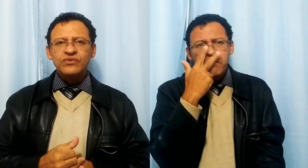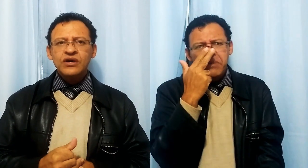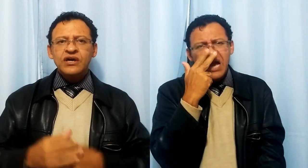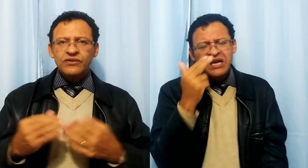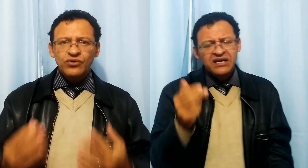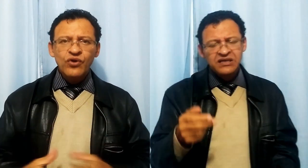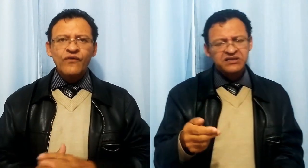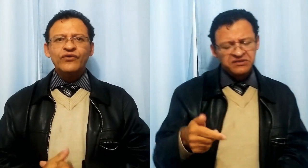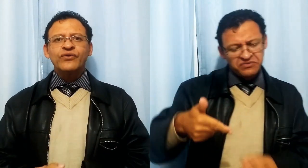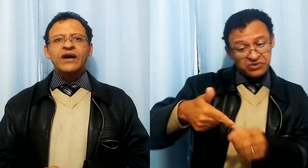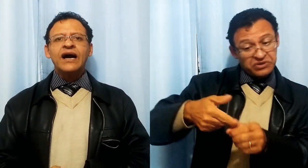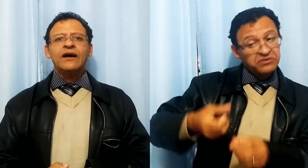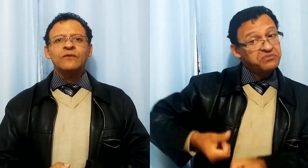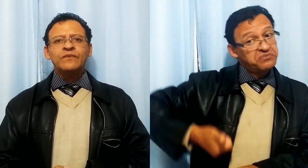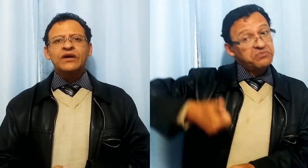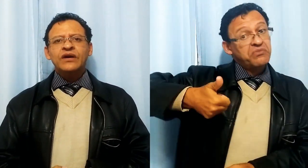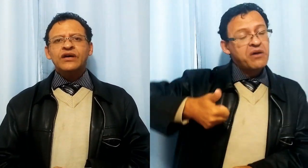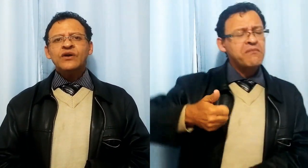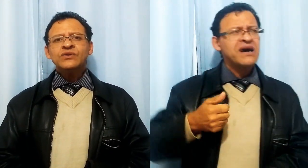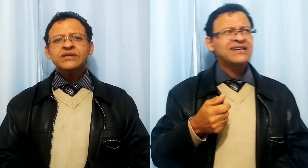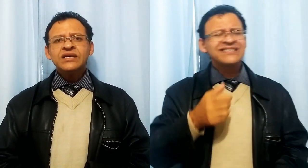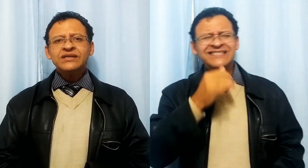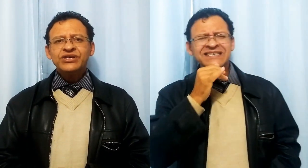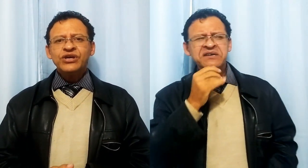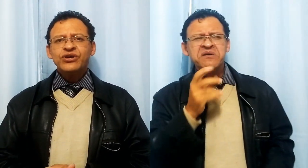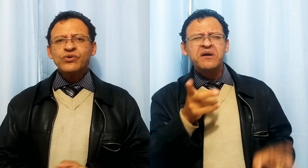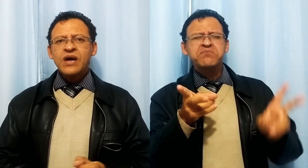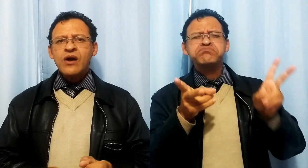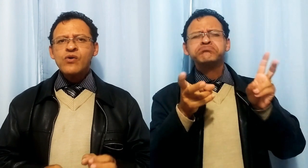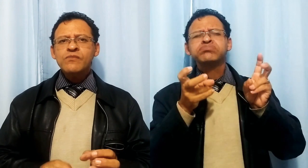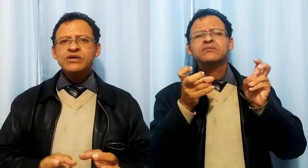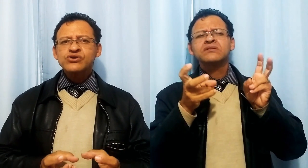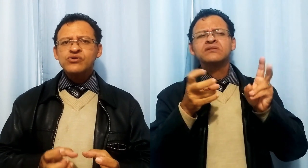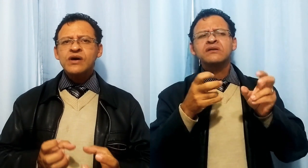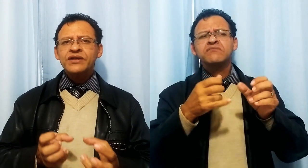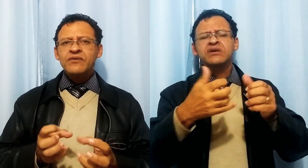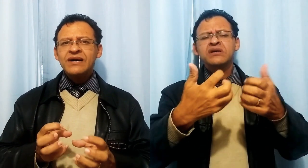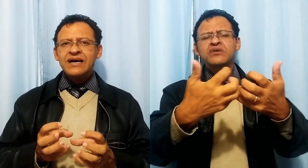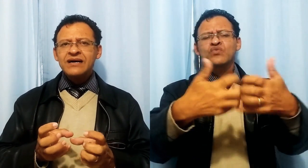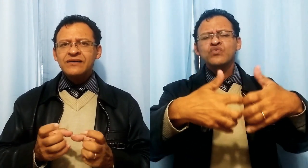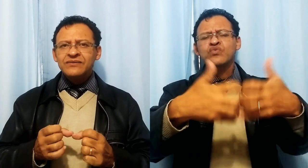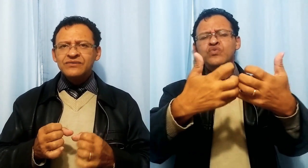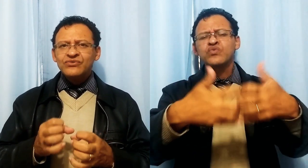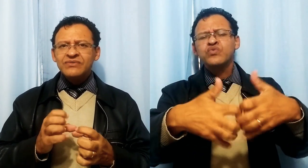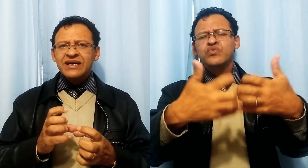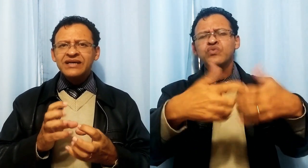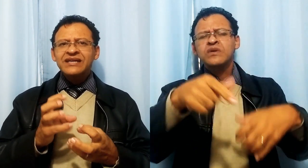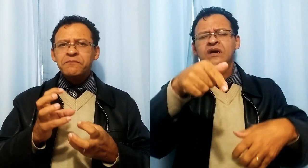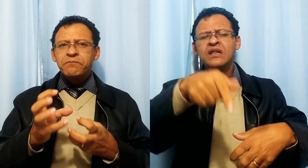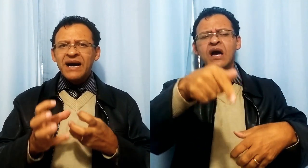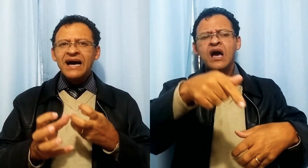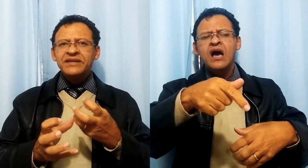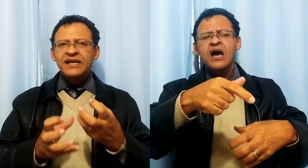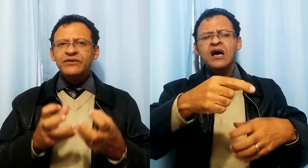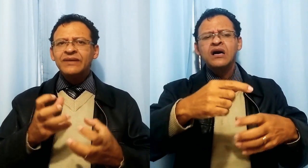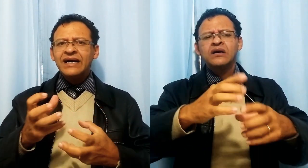novo no carro, eu senti que o carro começou a dar uma uma engripada ali, uma,